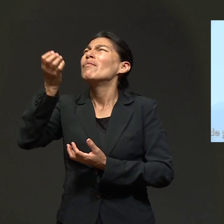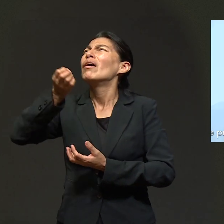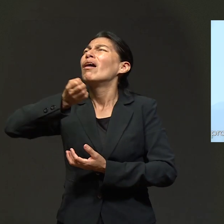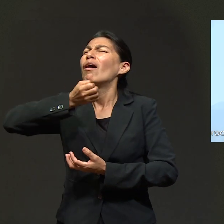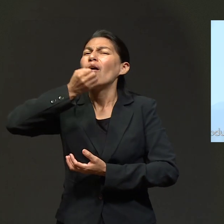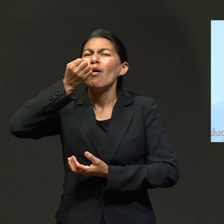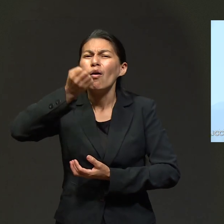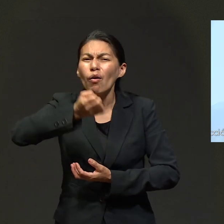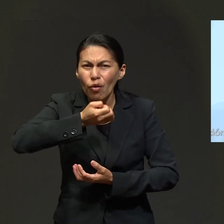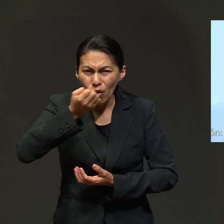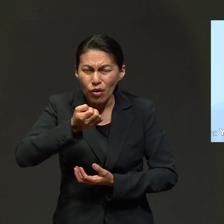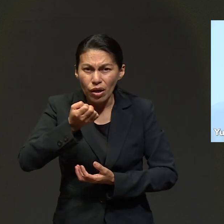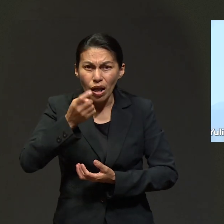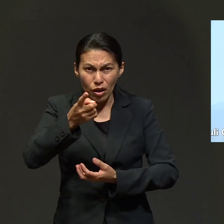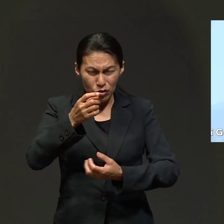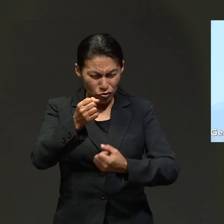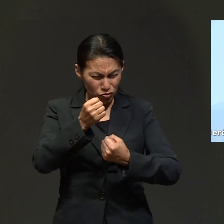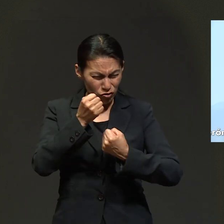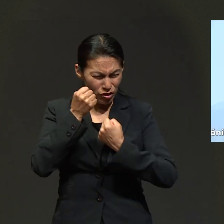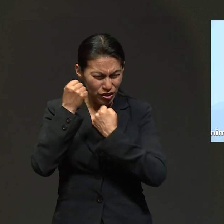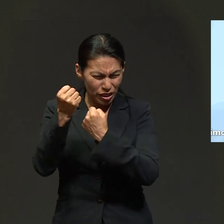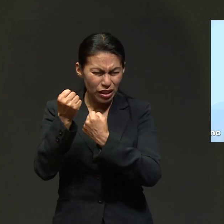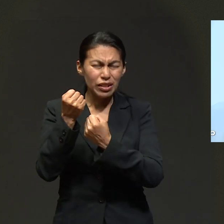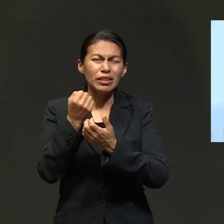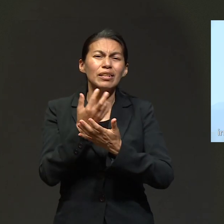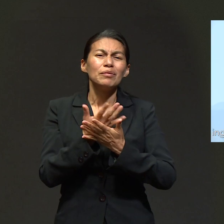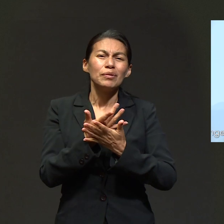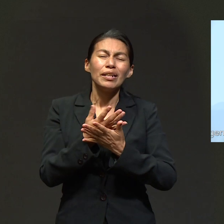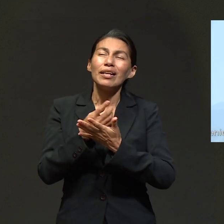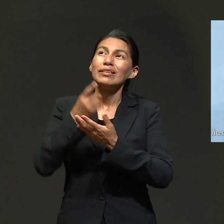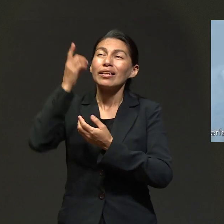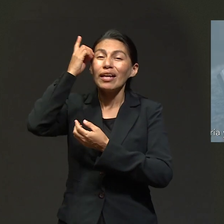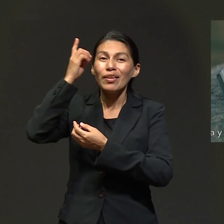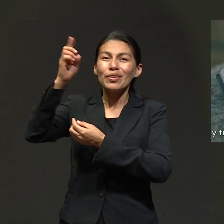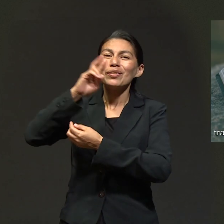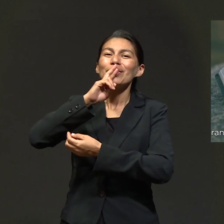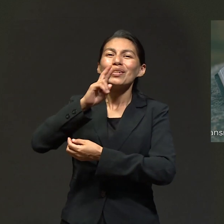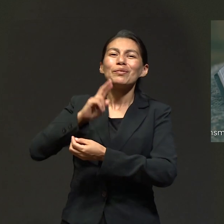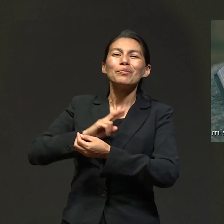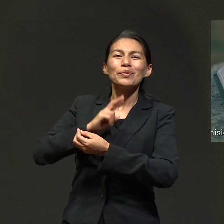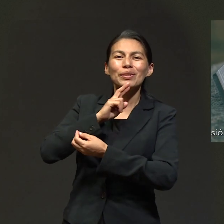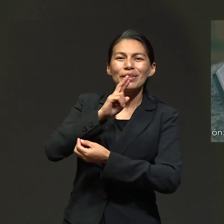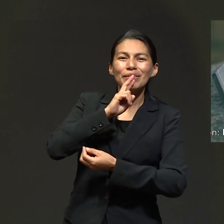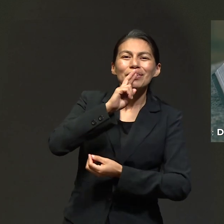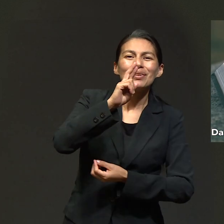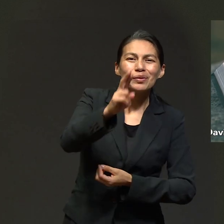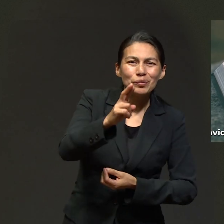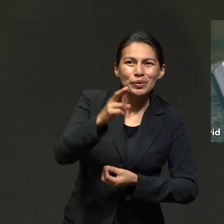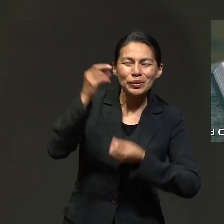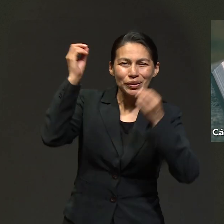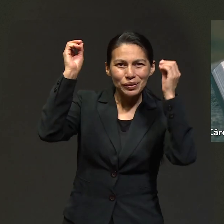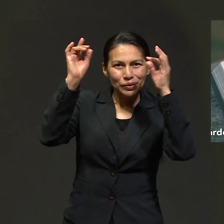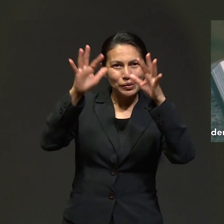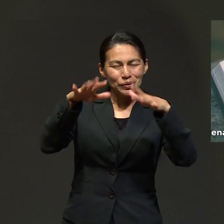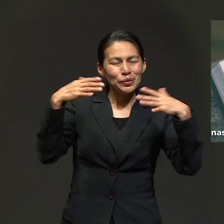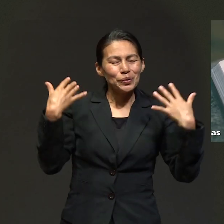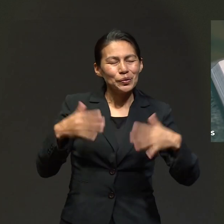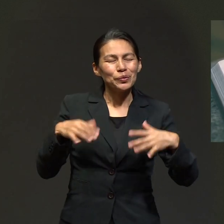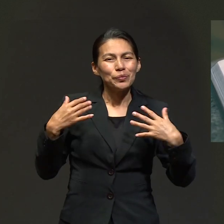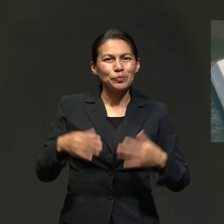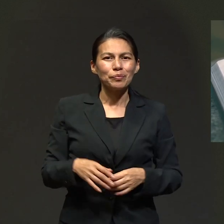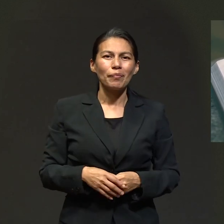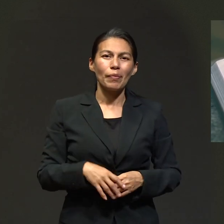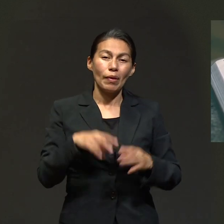fortaleza, hay esperanza y Dios te responderá. Luego dice el versículo 6, yo les